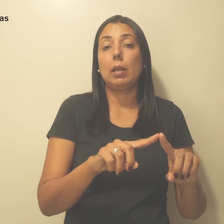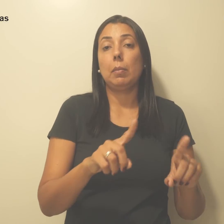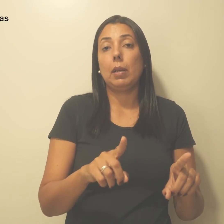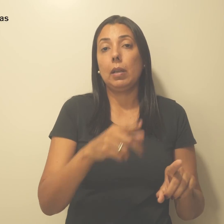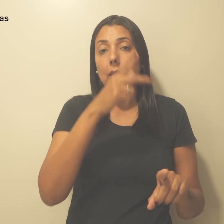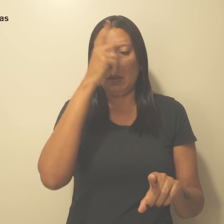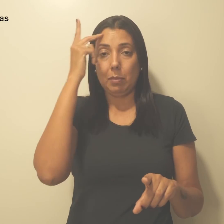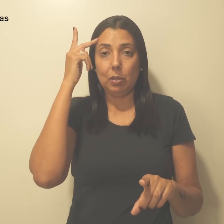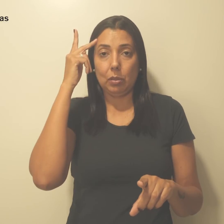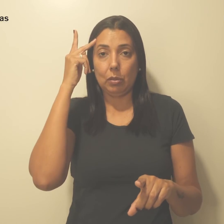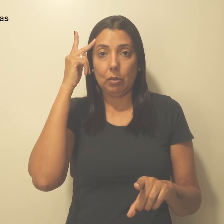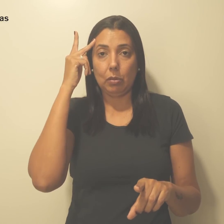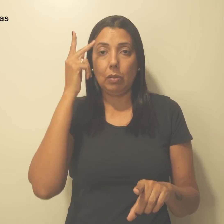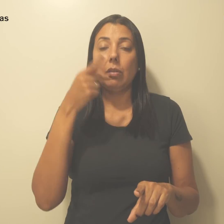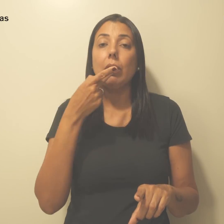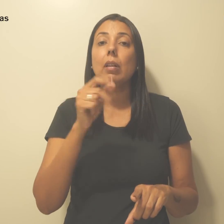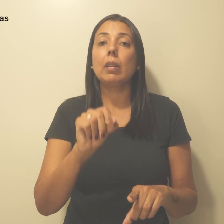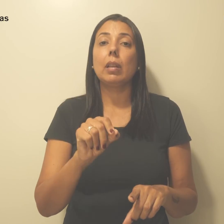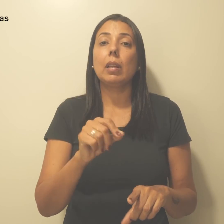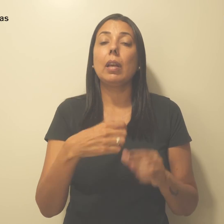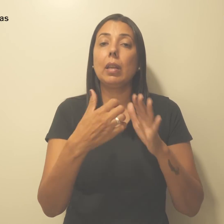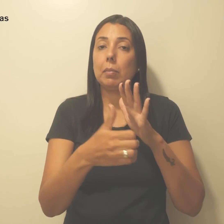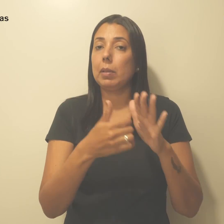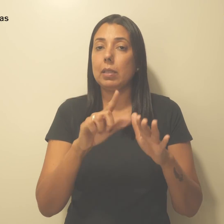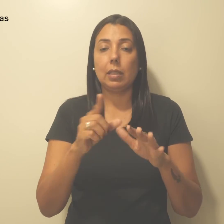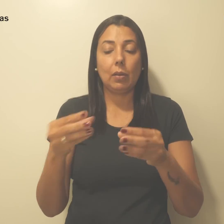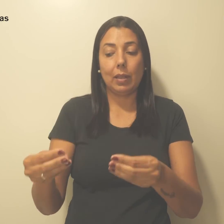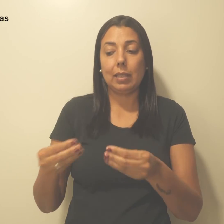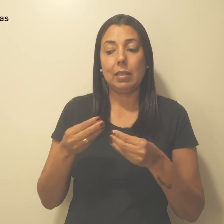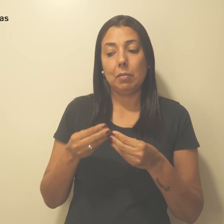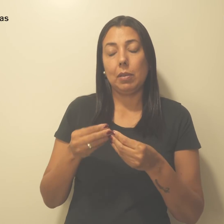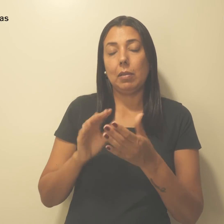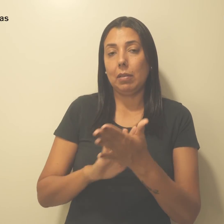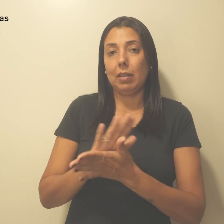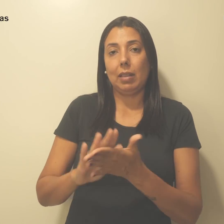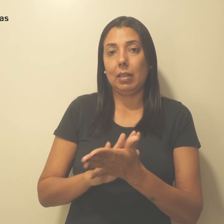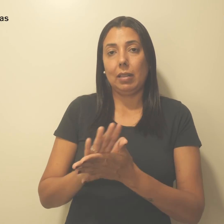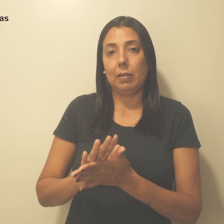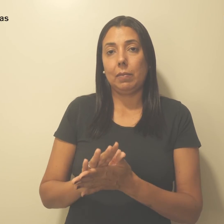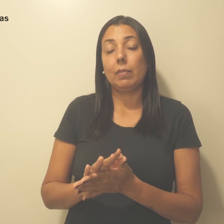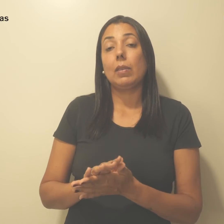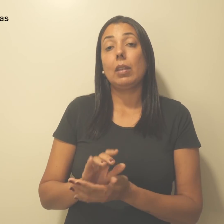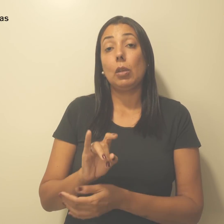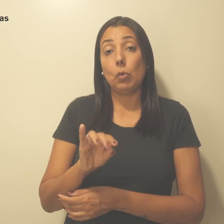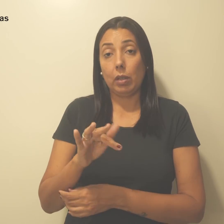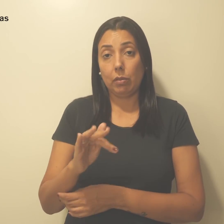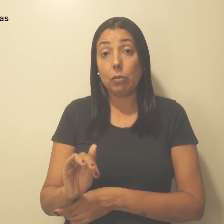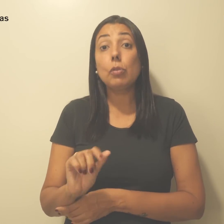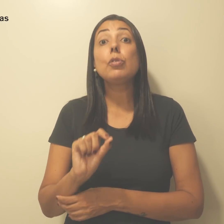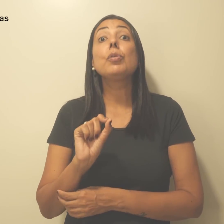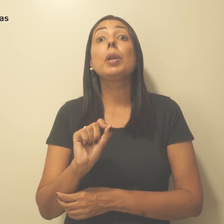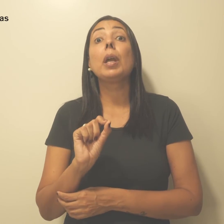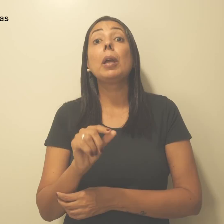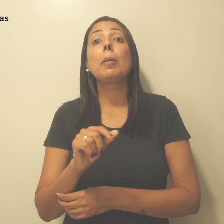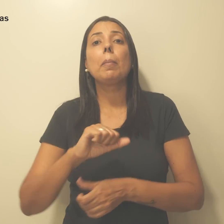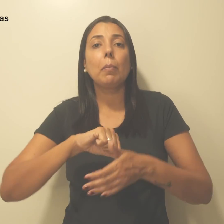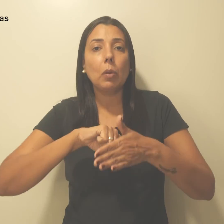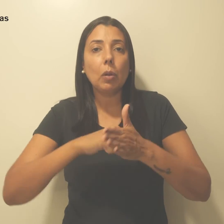pessoa notifica a empresa dizendo que não recebeu a encomenda. E o iFood faz o quê? Bloqueia o motoboy